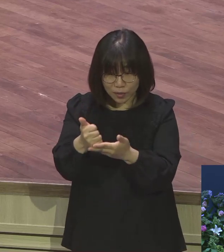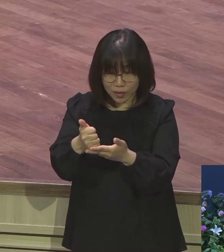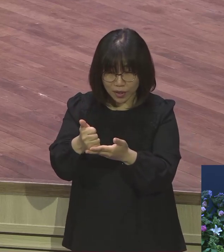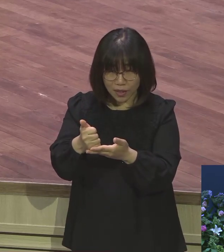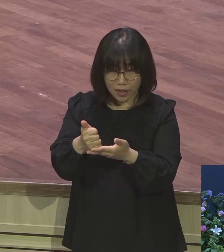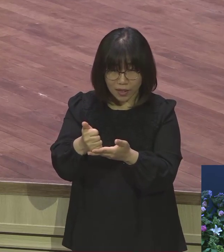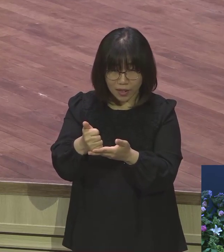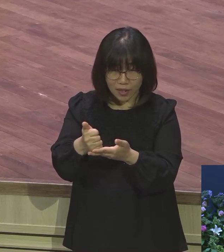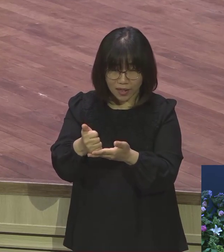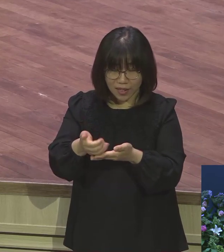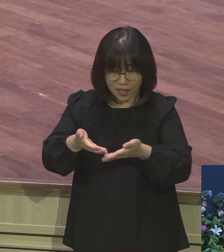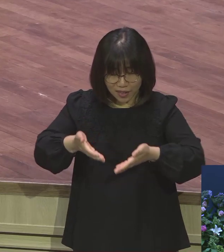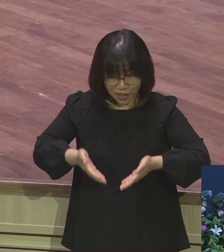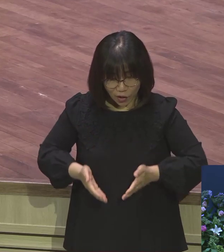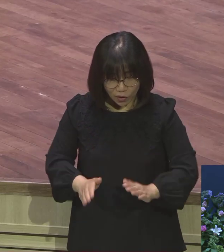직접 나타난 적 한 번도 없어요